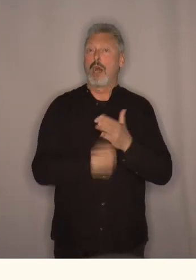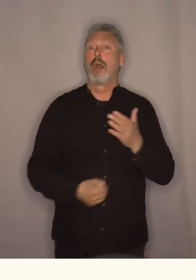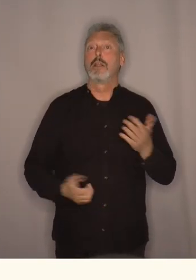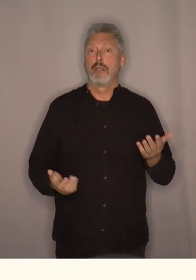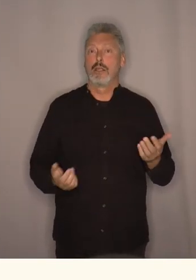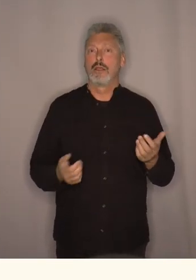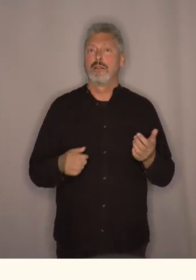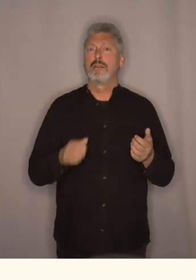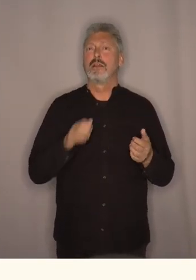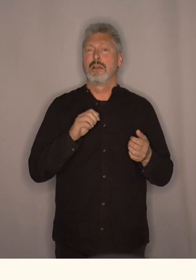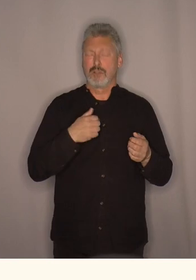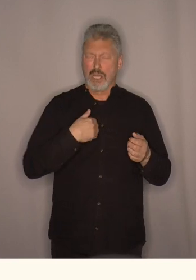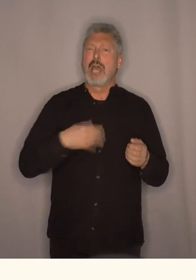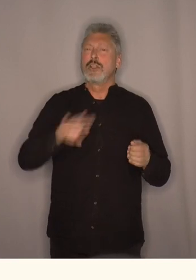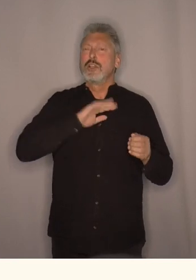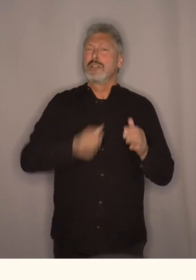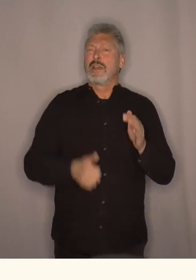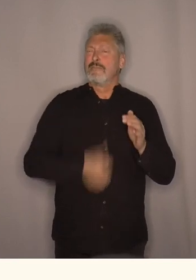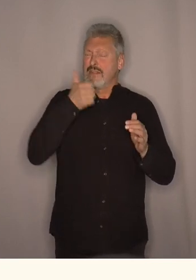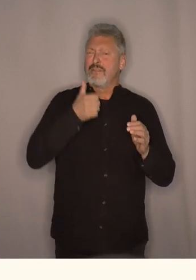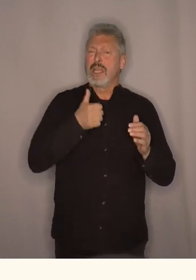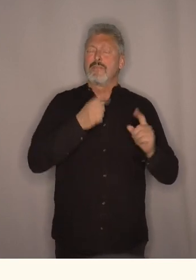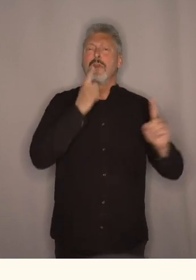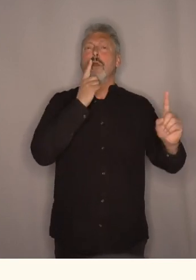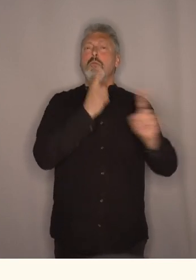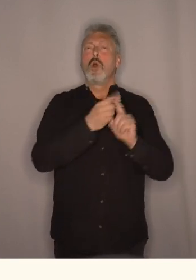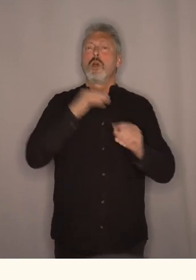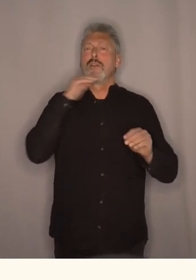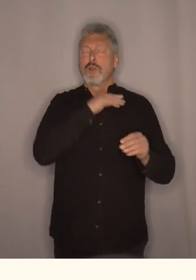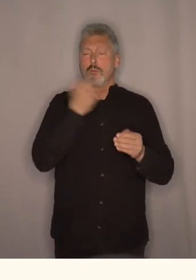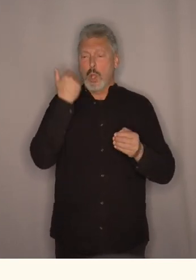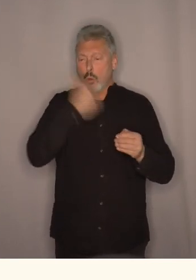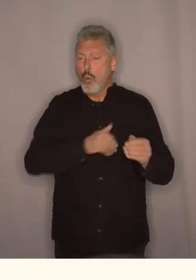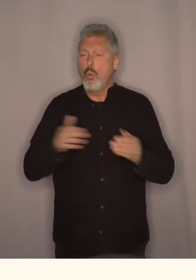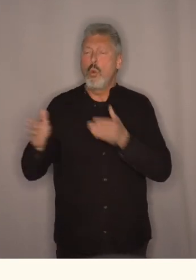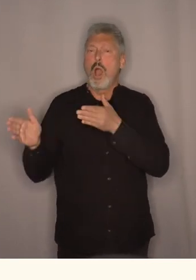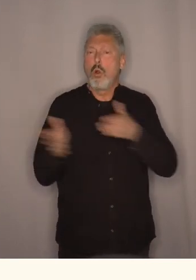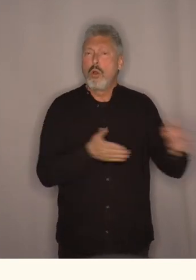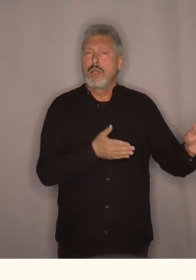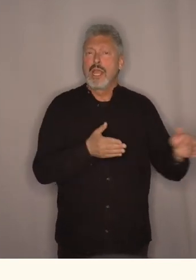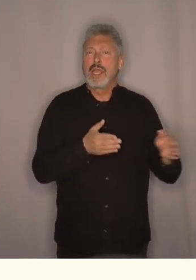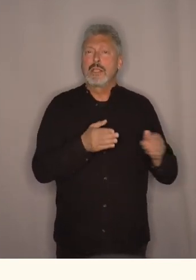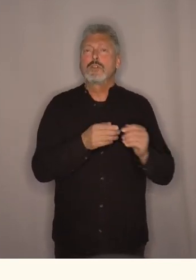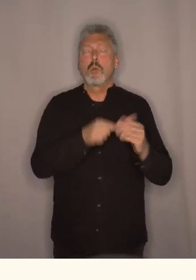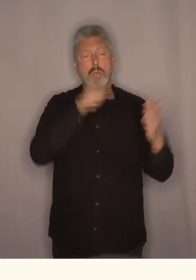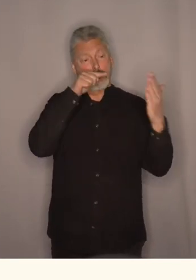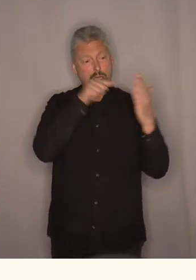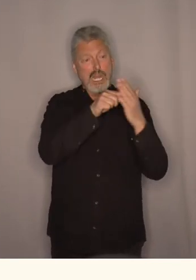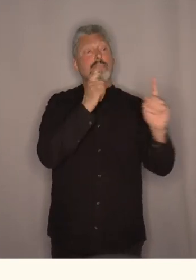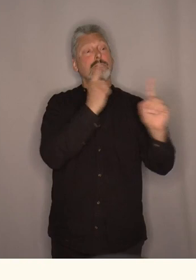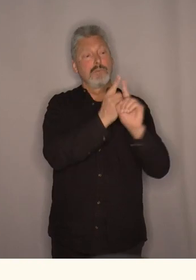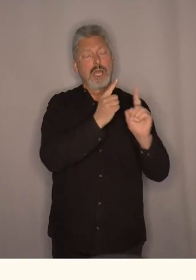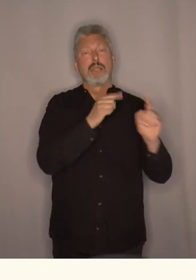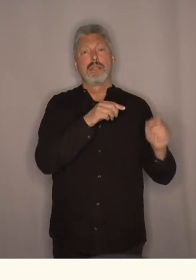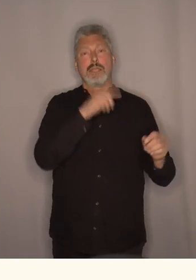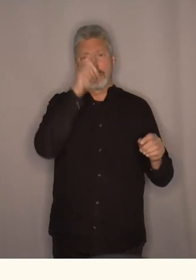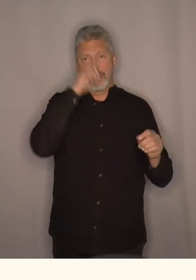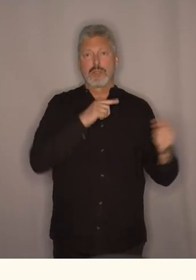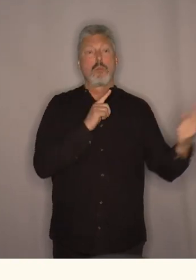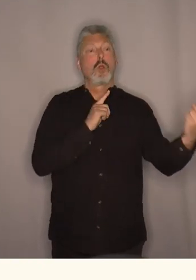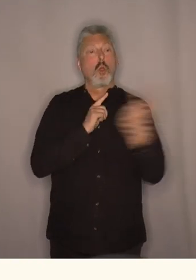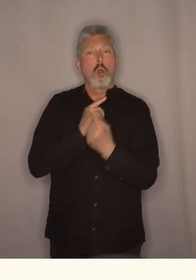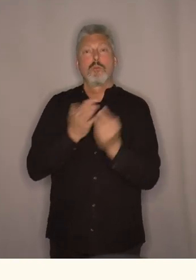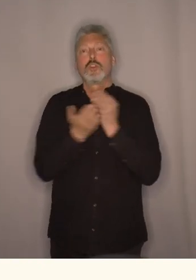Derfor så synes jeg at det er utrolig viktig at vi møter folk med gode ordninger som treffer de menneskene som kommer der på en verdig måte.